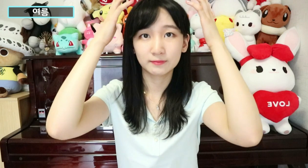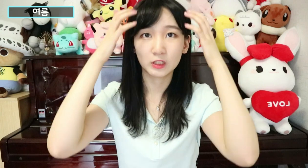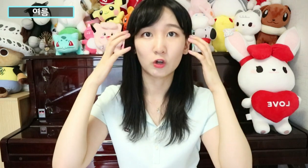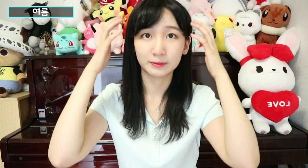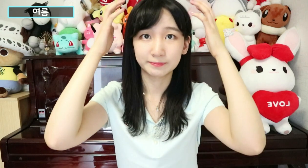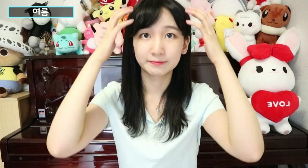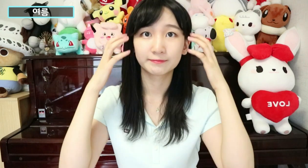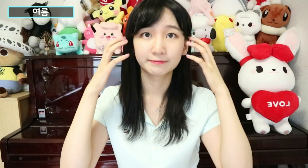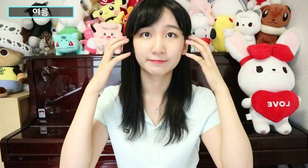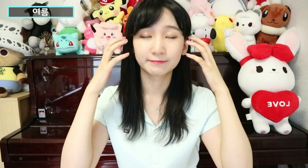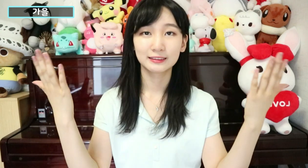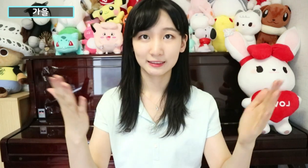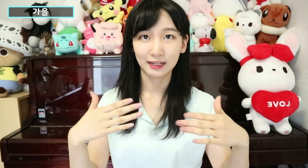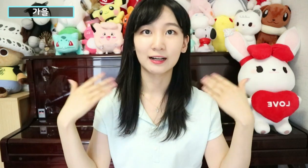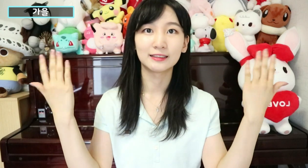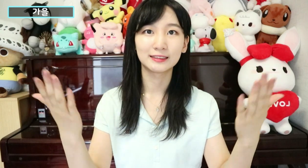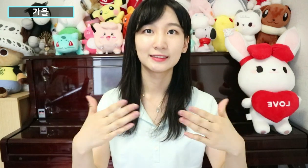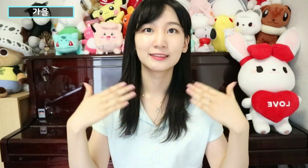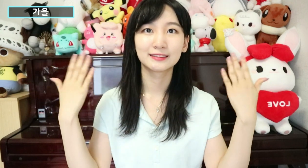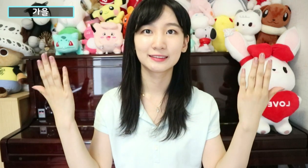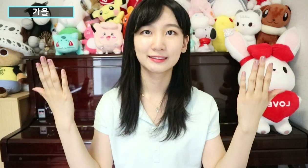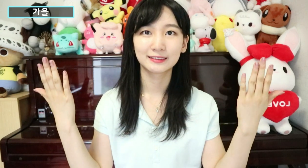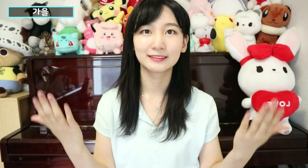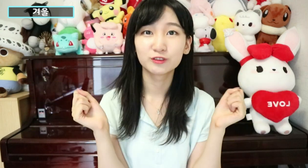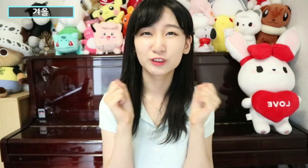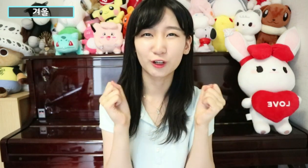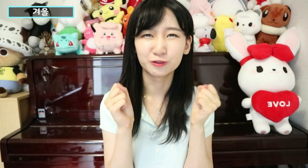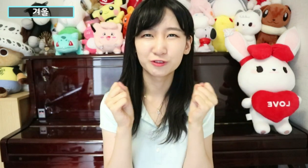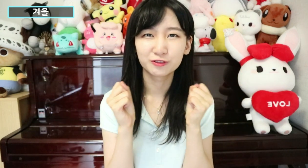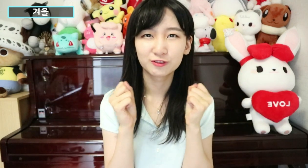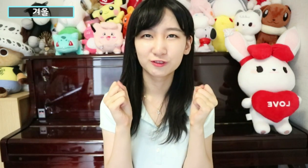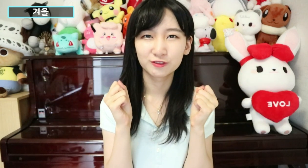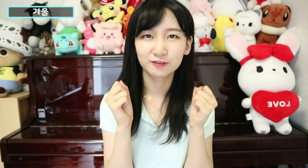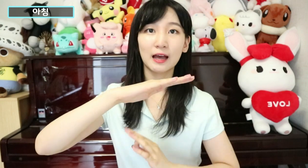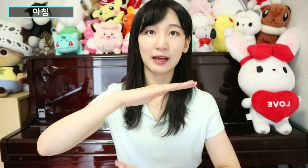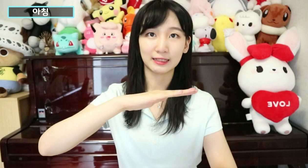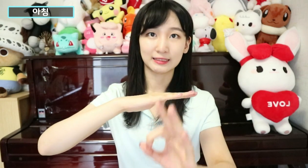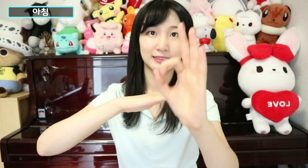여름. 가을. 겨울. 아침.